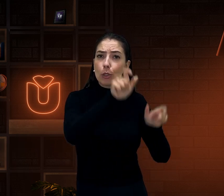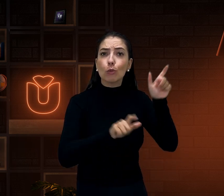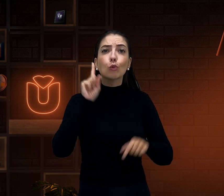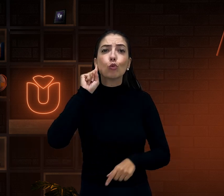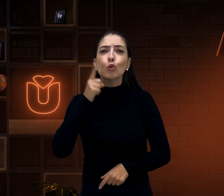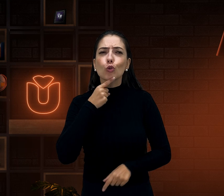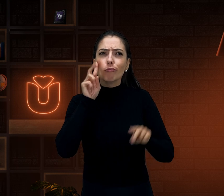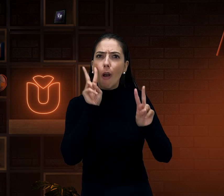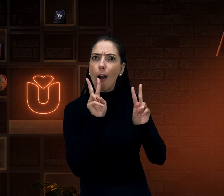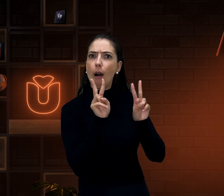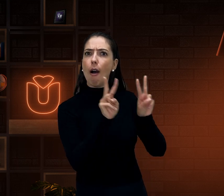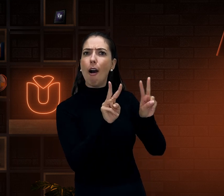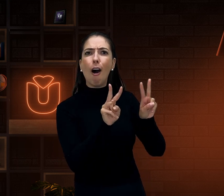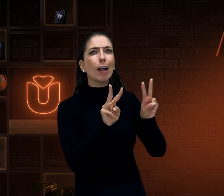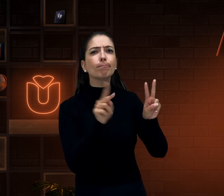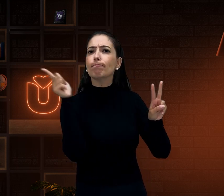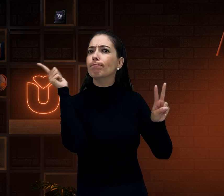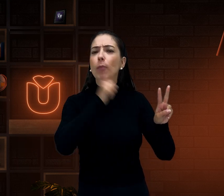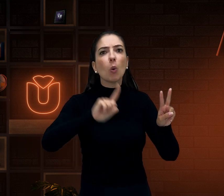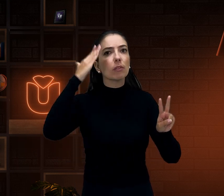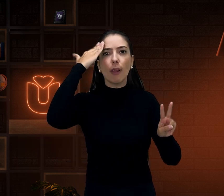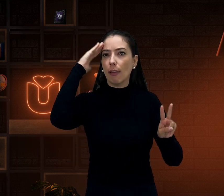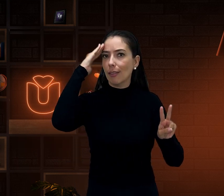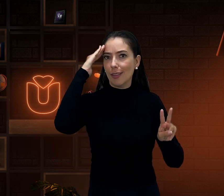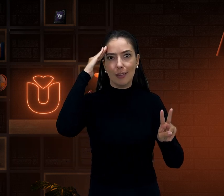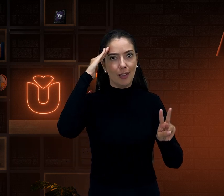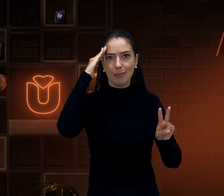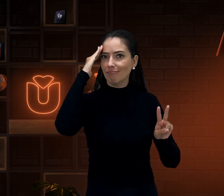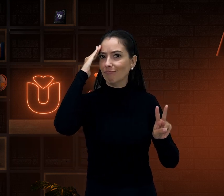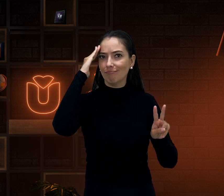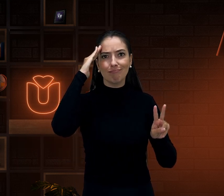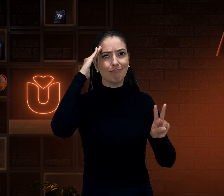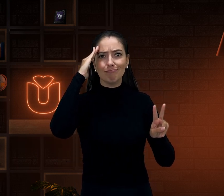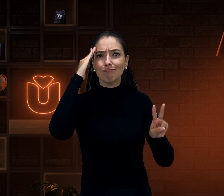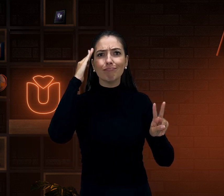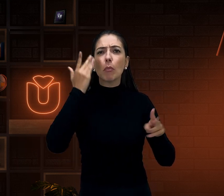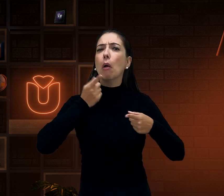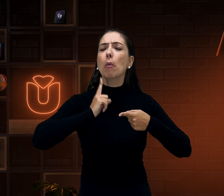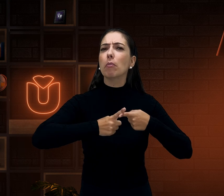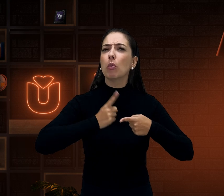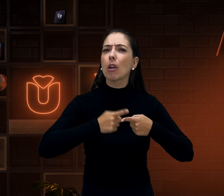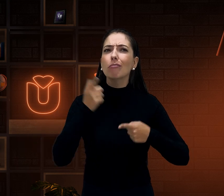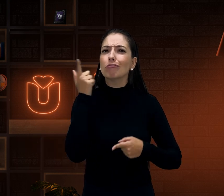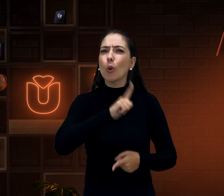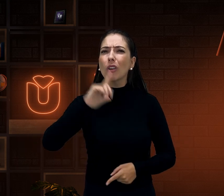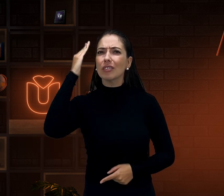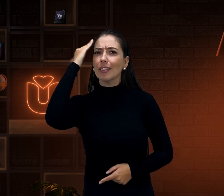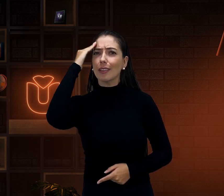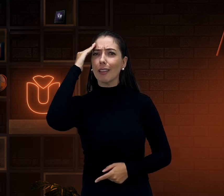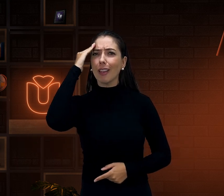surdos que olham o intérprete e não conseguem entender absolutamente nada. Mas por que eles não conseguem entender?